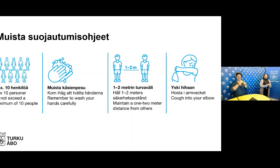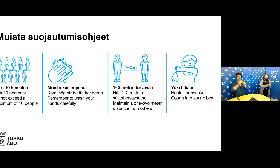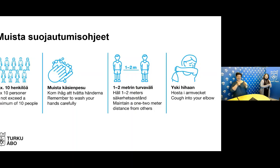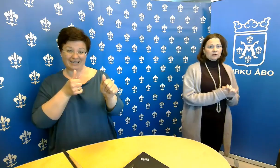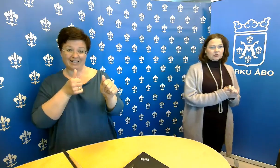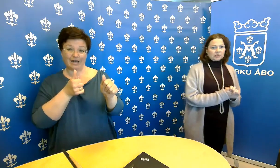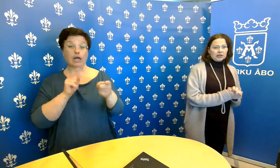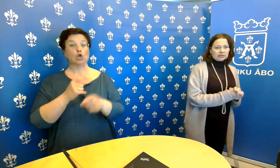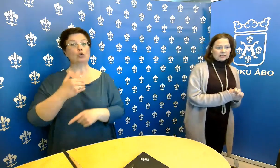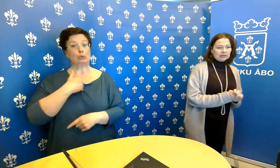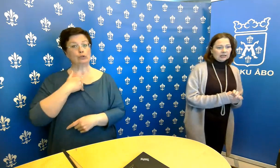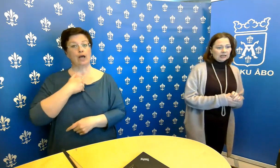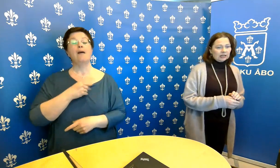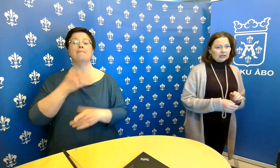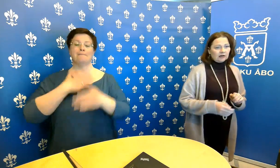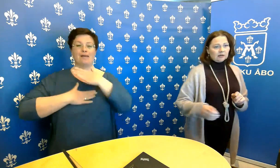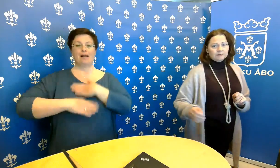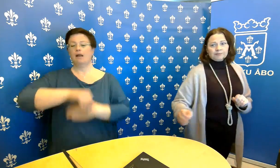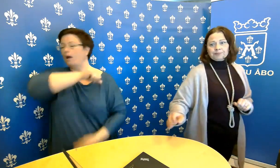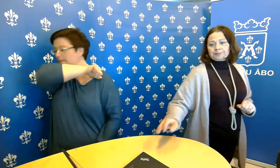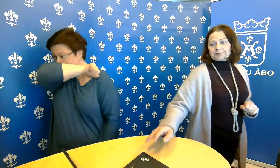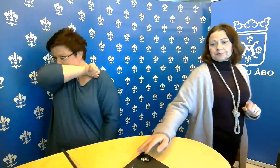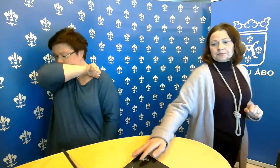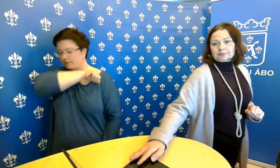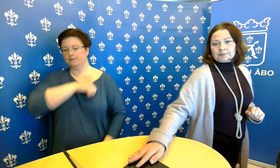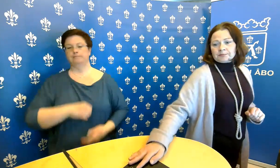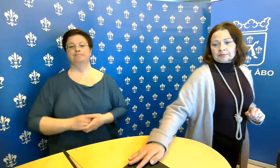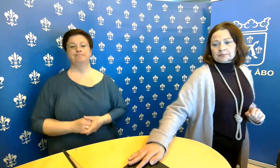jos ysketään, niin ysketään sitten hihaan.